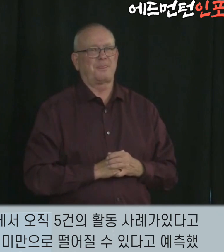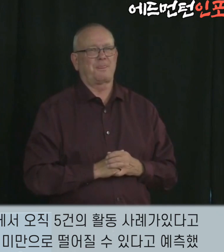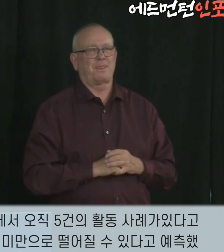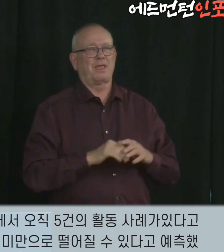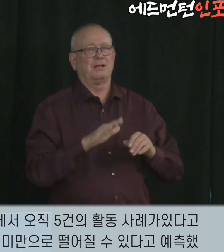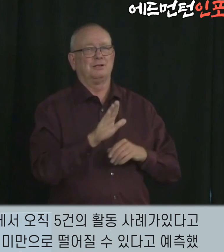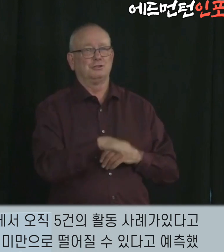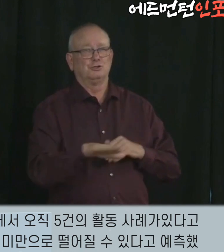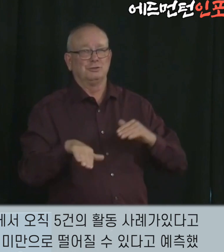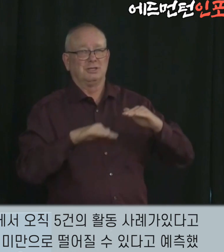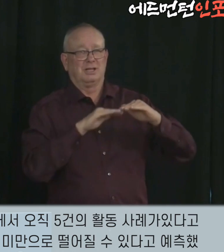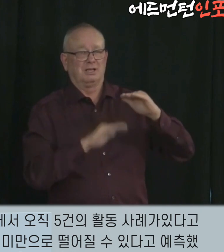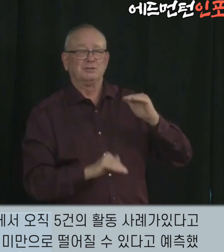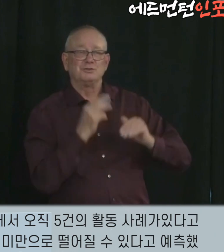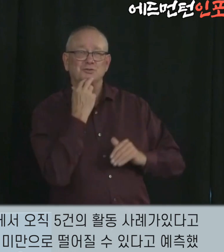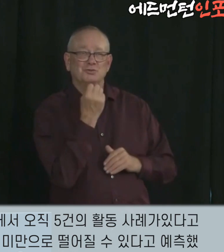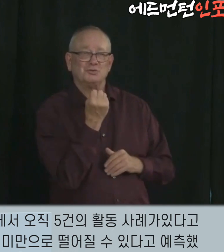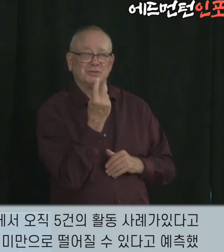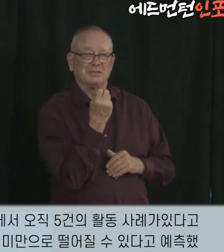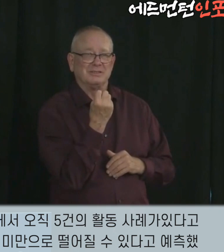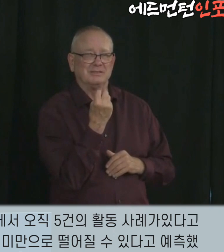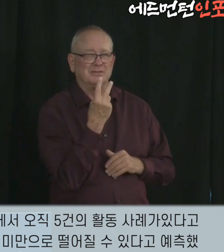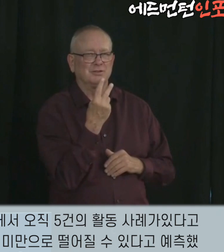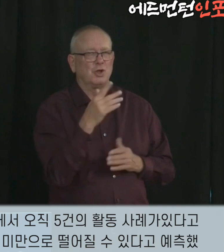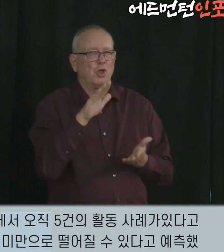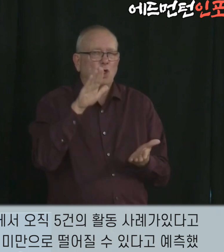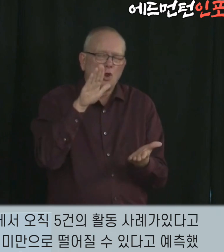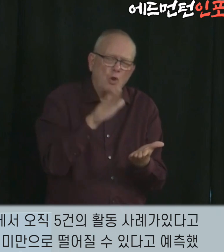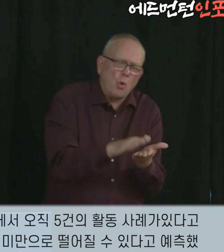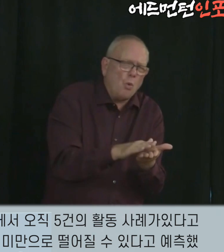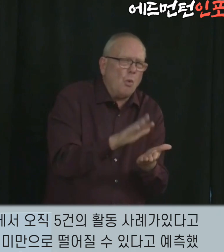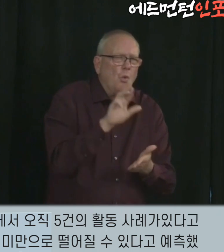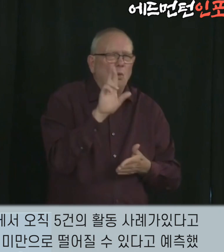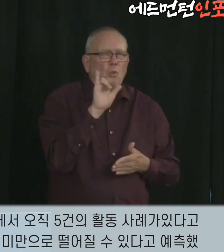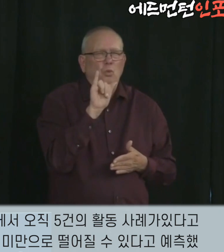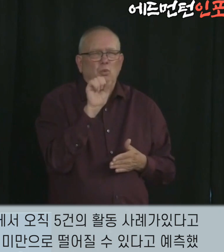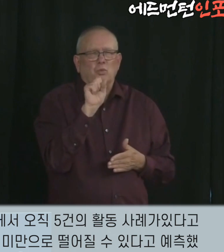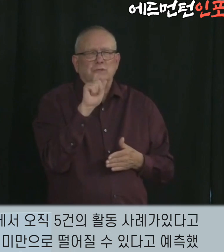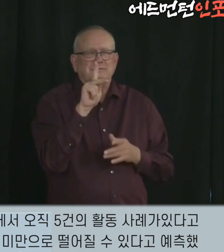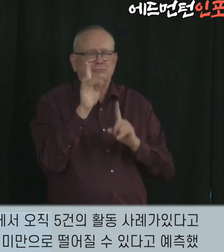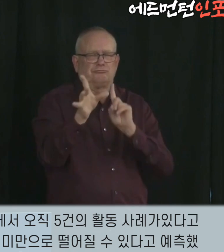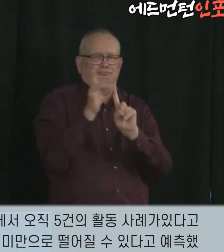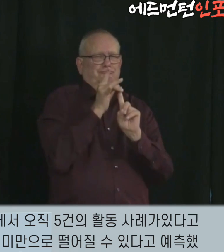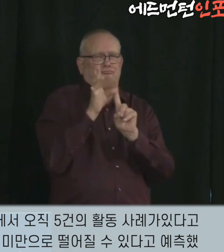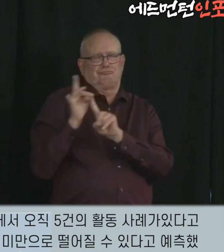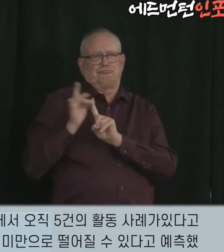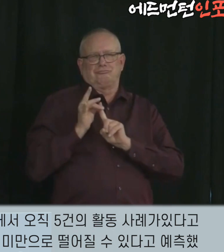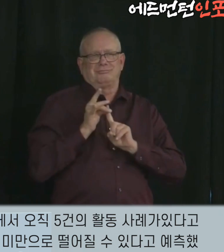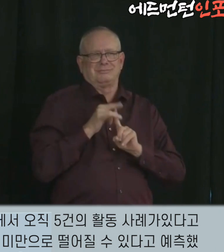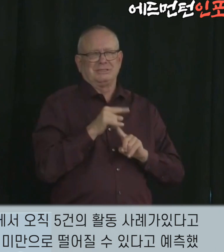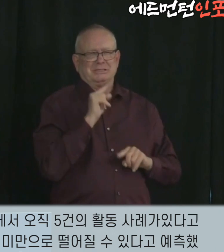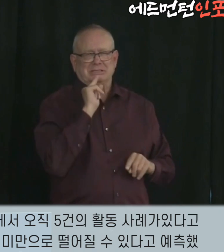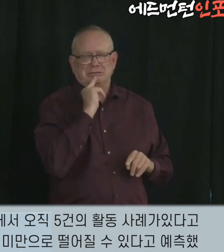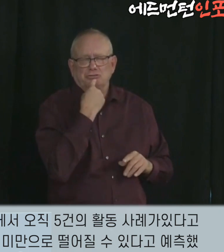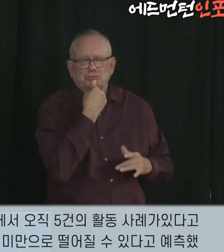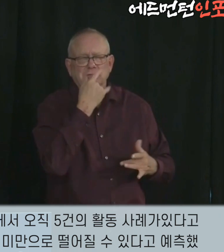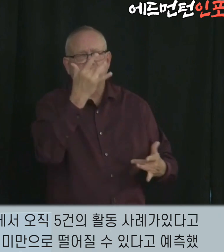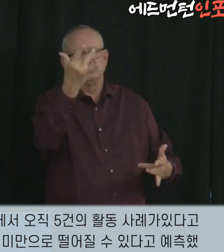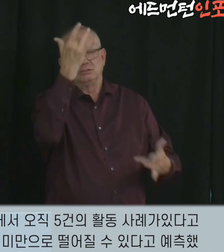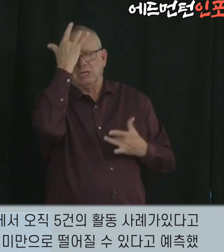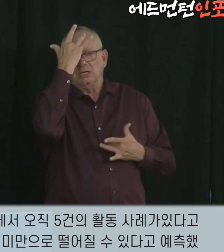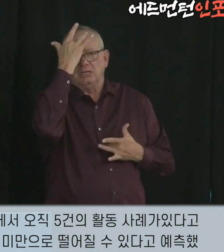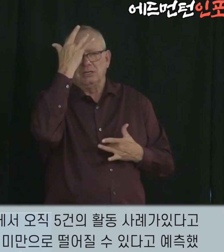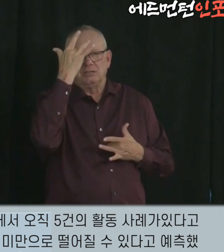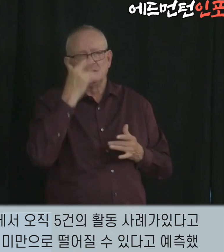평생치료시설에서 오직 5건의 활동 사례가 있다고 언급하였으며 활동성 사례가 몇 주 내에 500명 미만으로